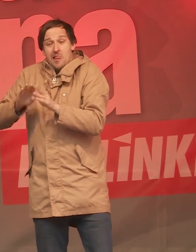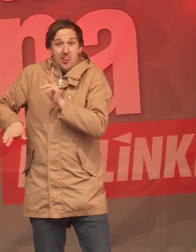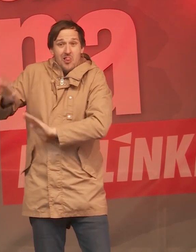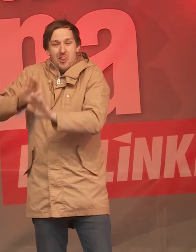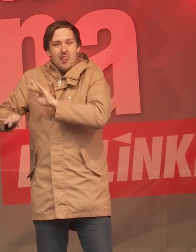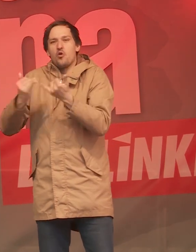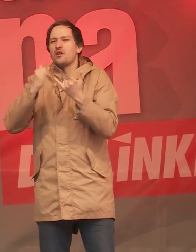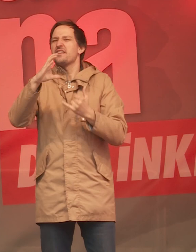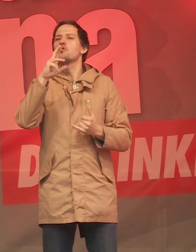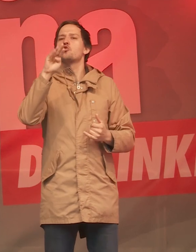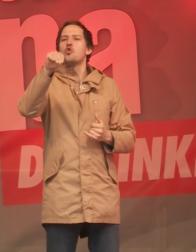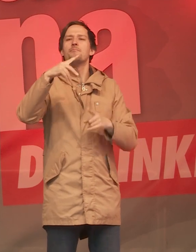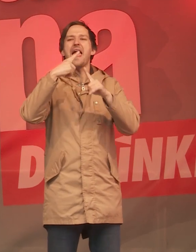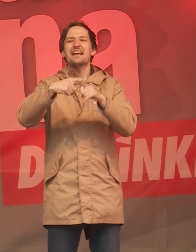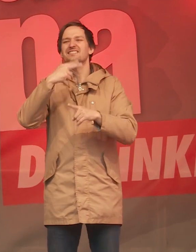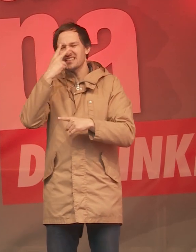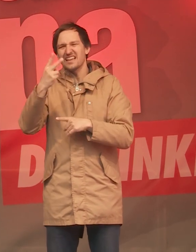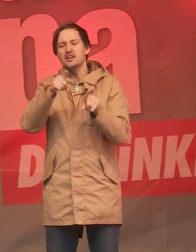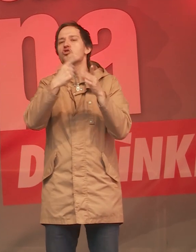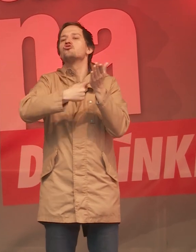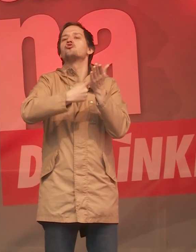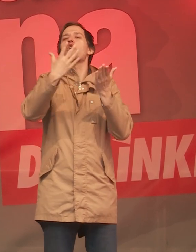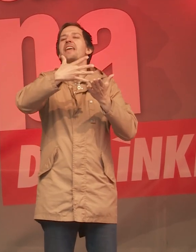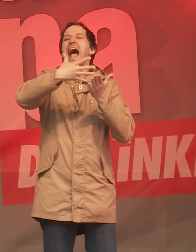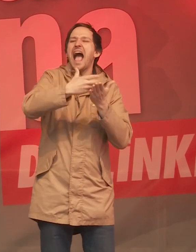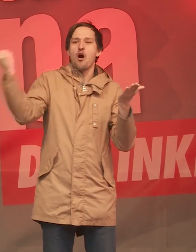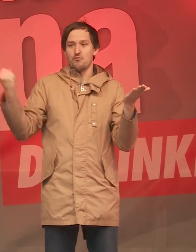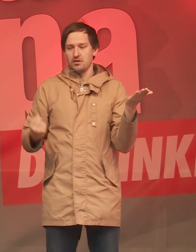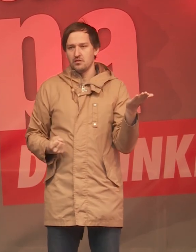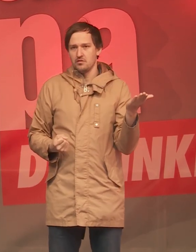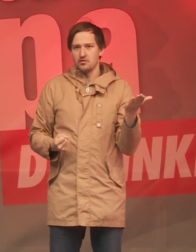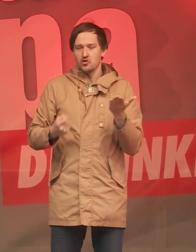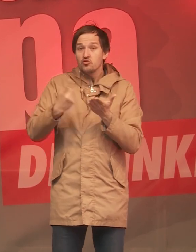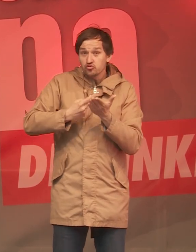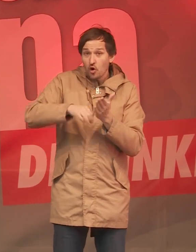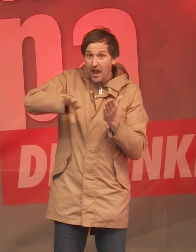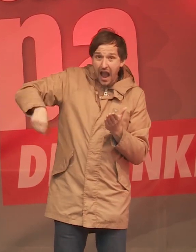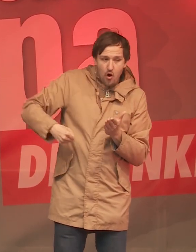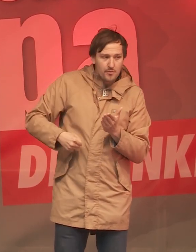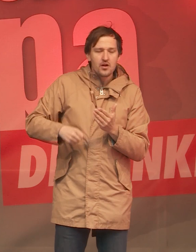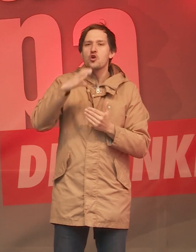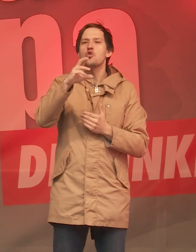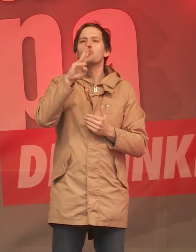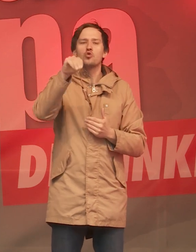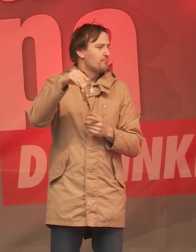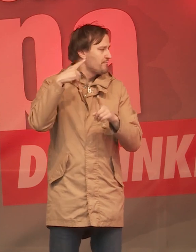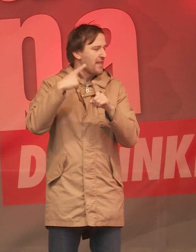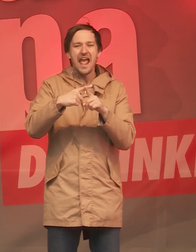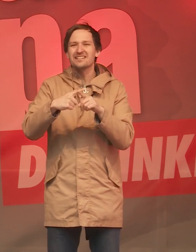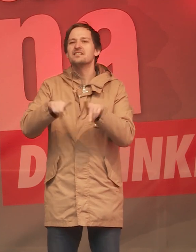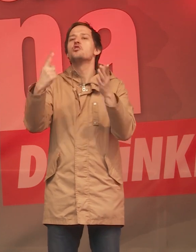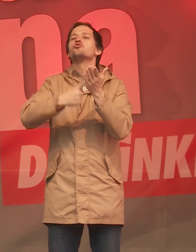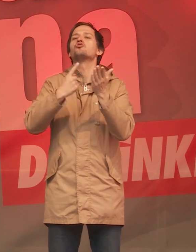wie wir bei Cum-Ex gesehen haben, offenen Steuerraub. Das Steuerraub, man muss sich vorstellen, Cum-Ex, was war das? Ja, das waren steuergetriebene